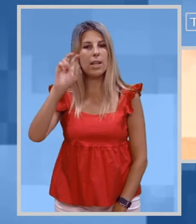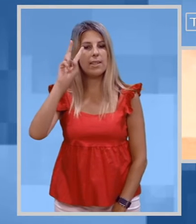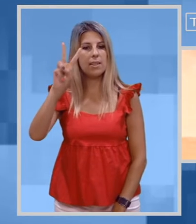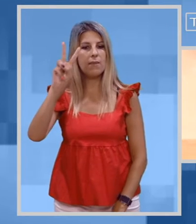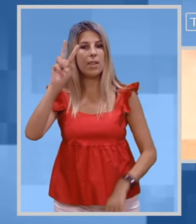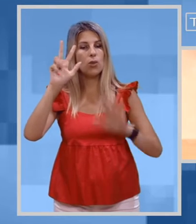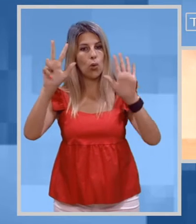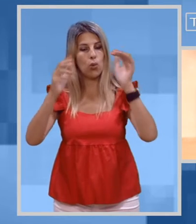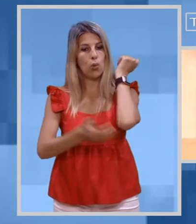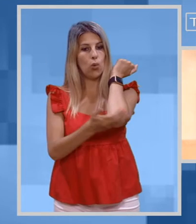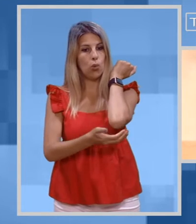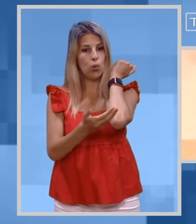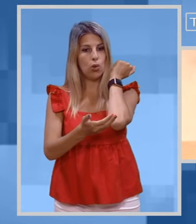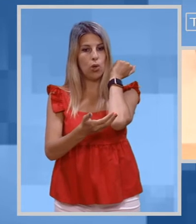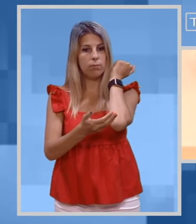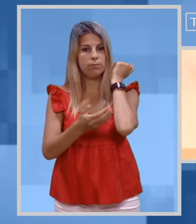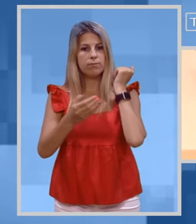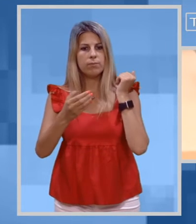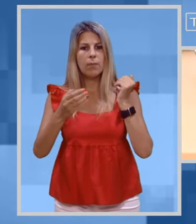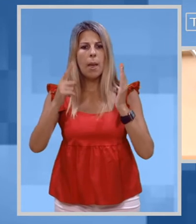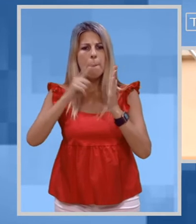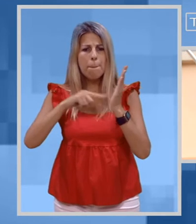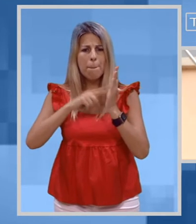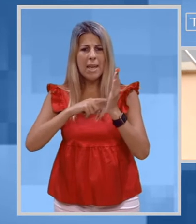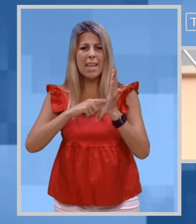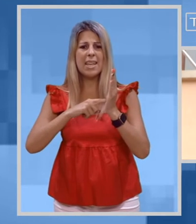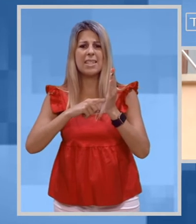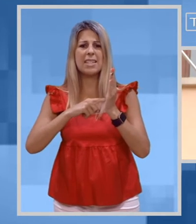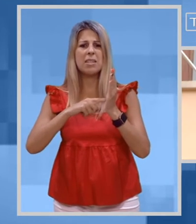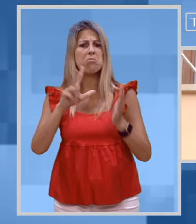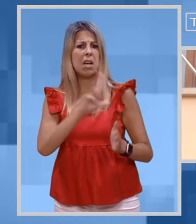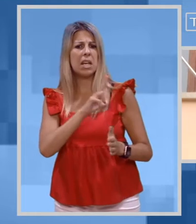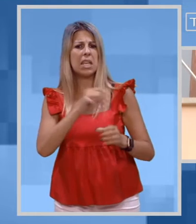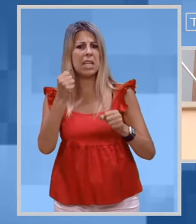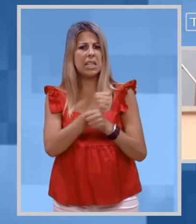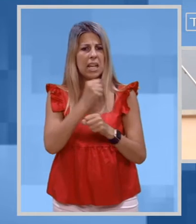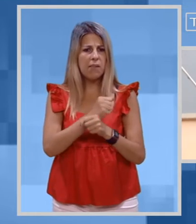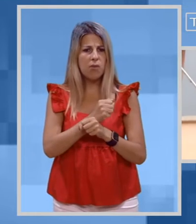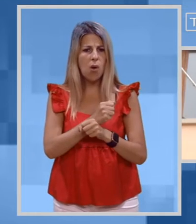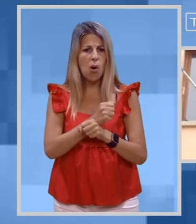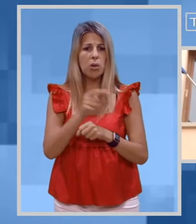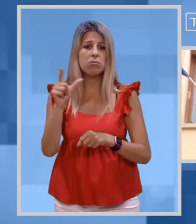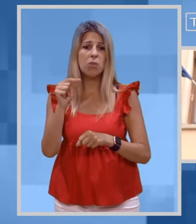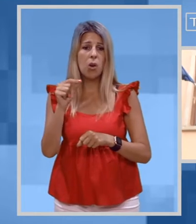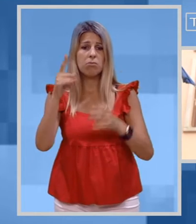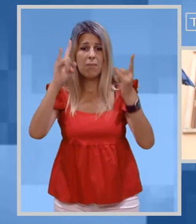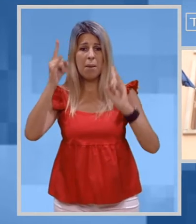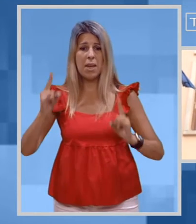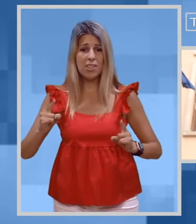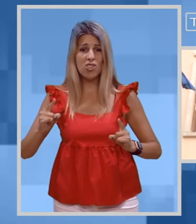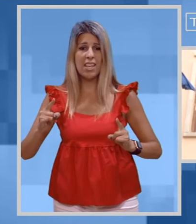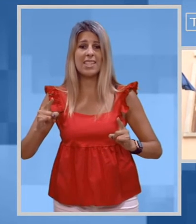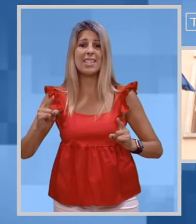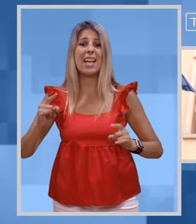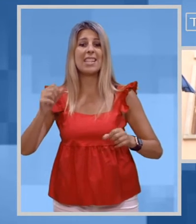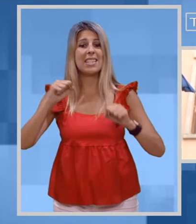Mercoledì 28 luglio Mesi ricchi di lavoro, segnati dall'emergenza sanitaria. Le